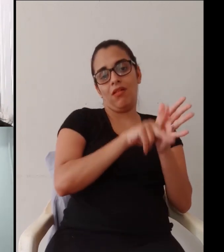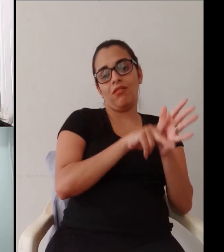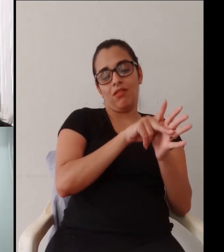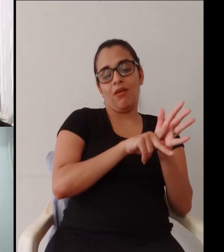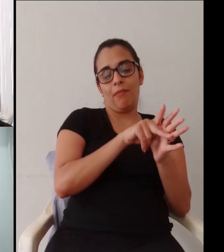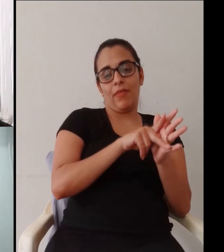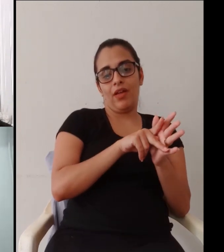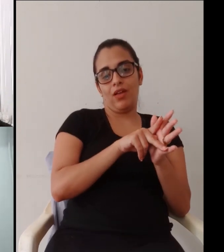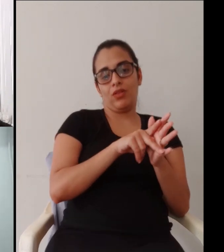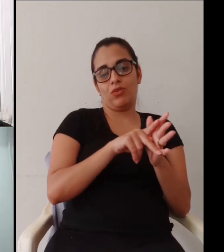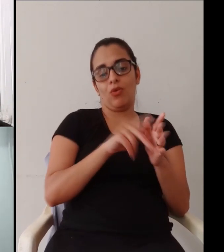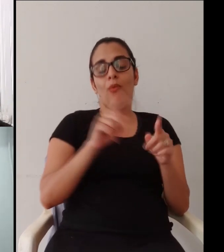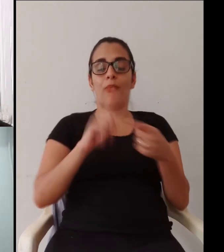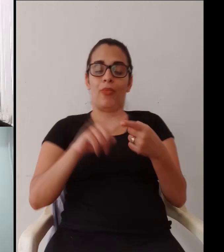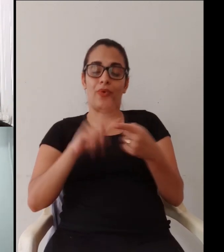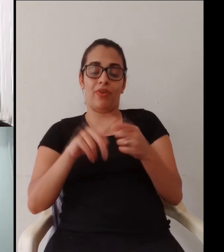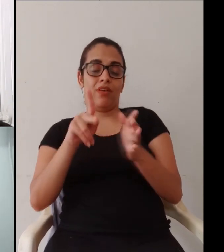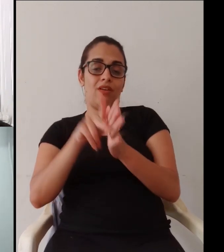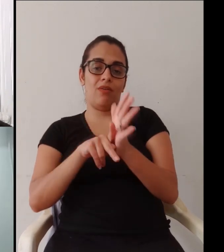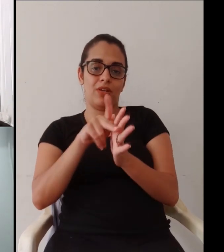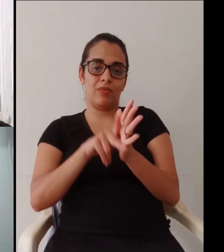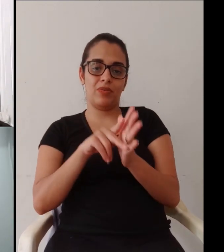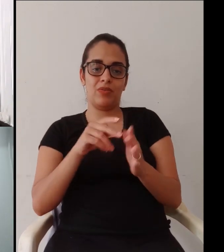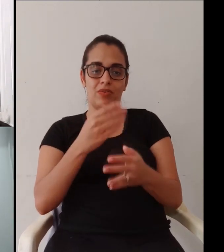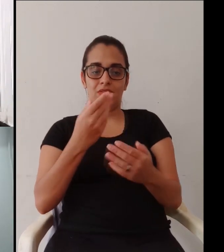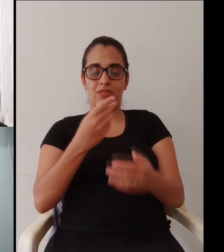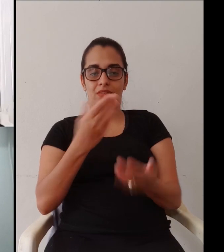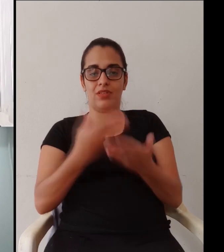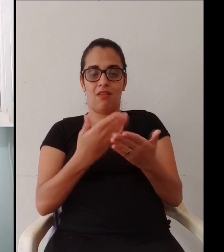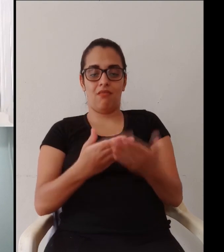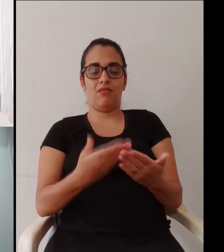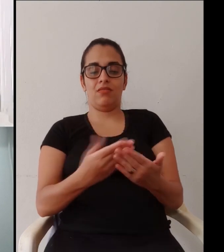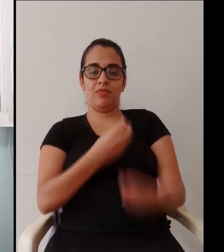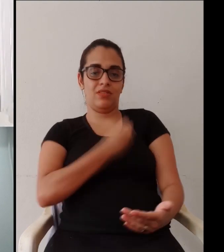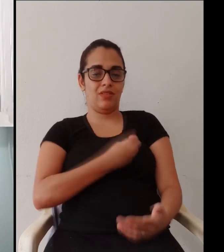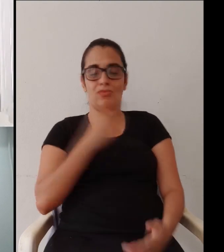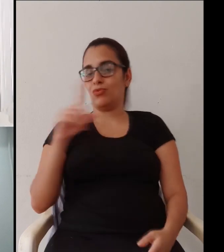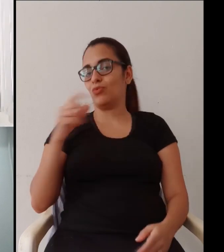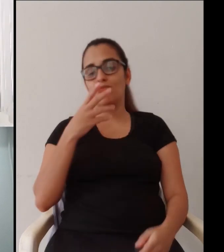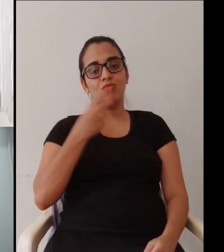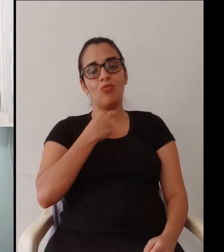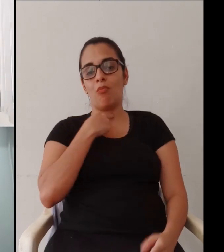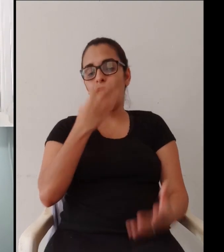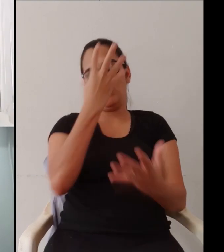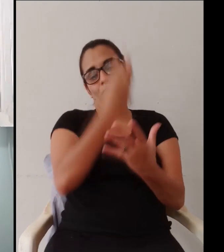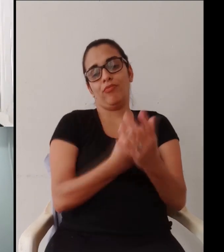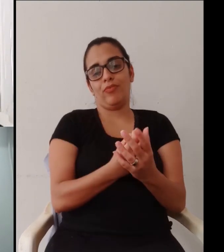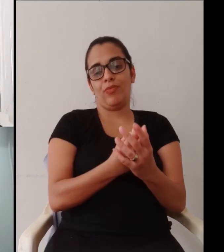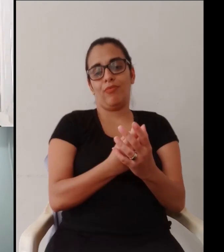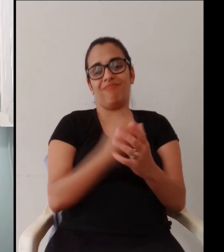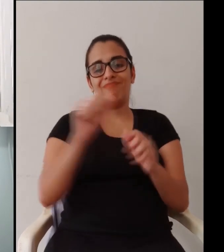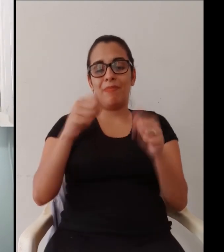aqui no instituto é que a gente vai refazer o nosso planejamento o planejamento que foi feito para trabalhar nas aulas